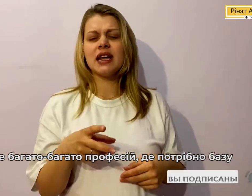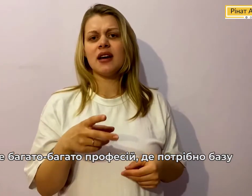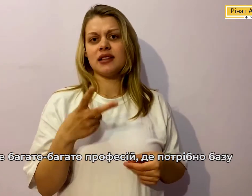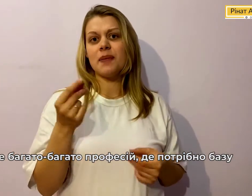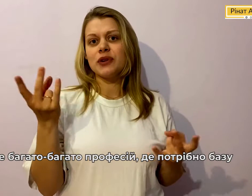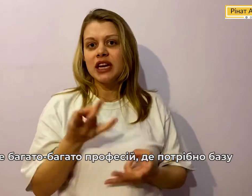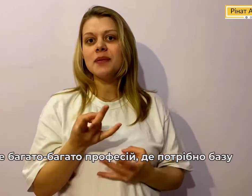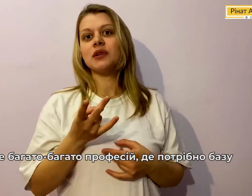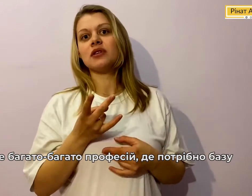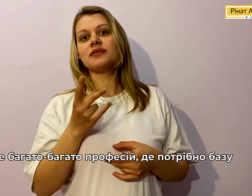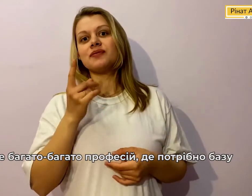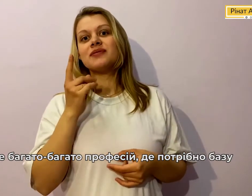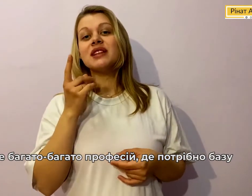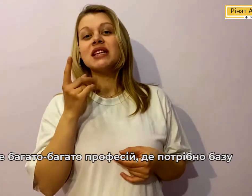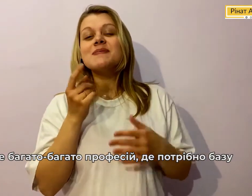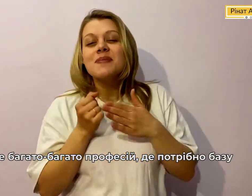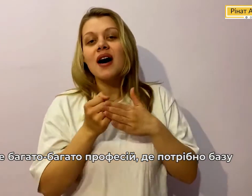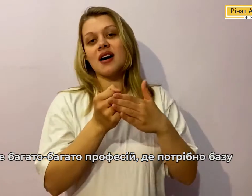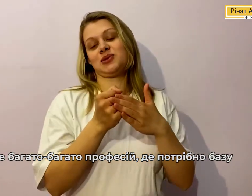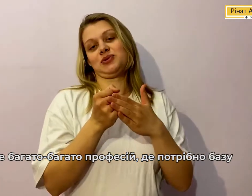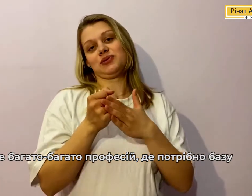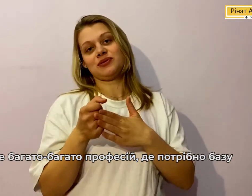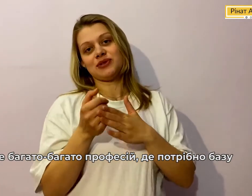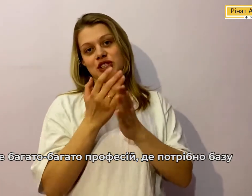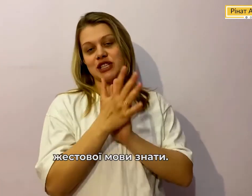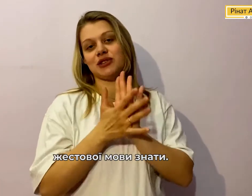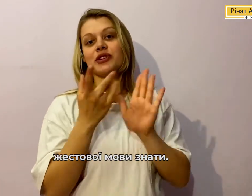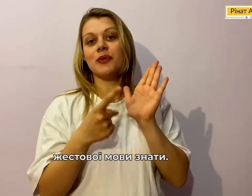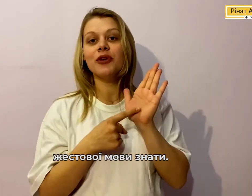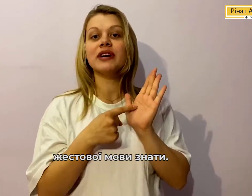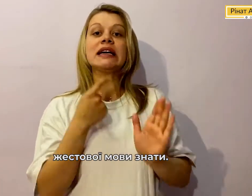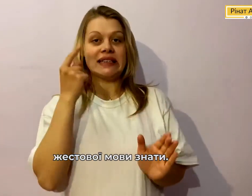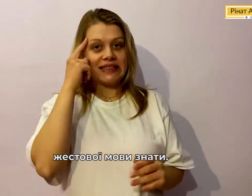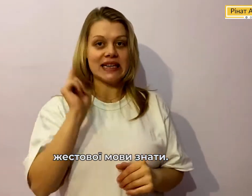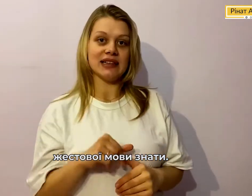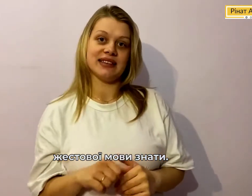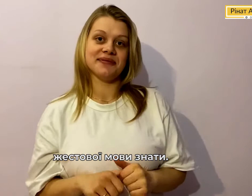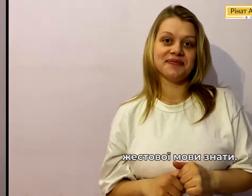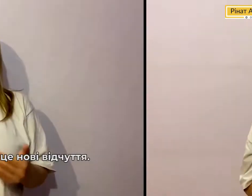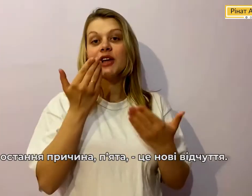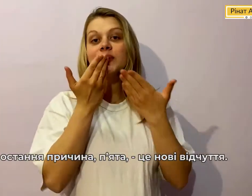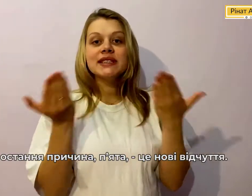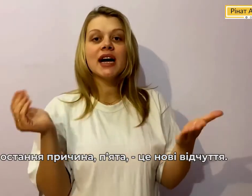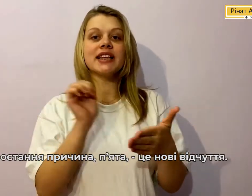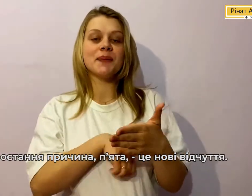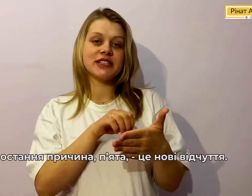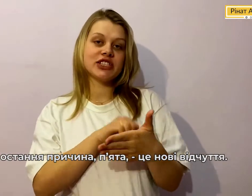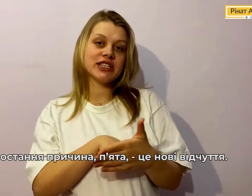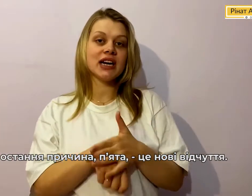Де потрібно Базу Жестової мови Знати І остання причина